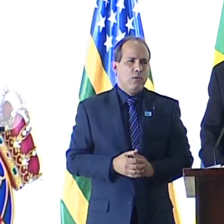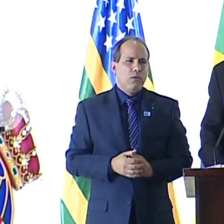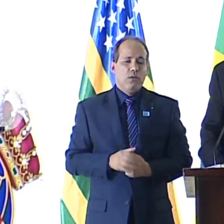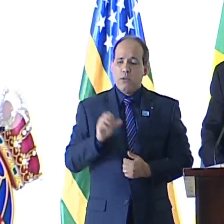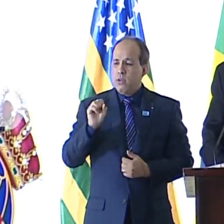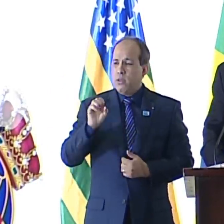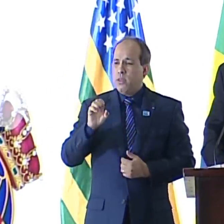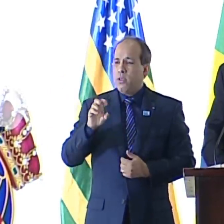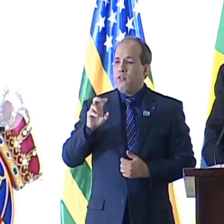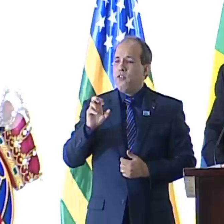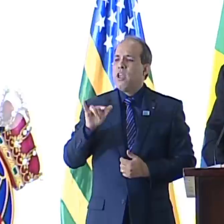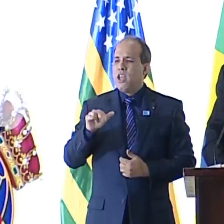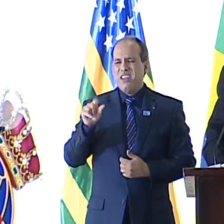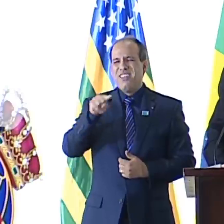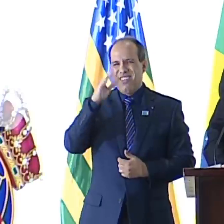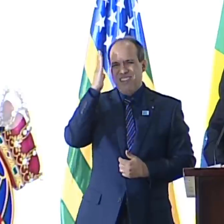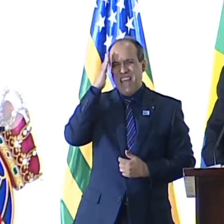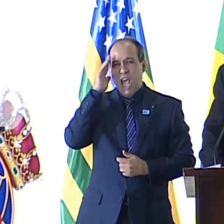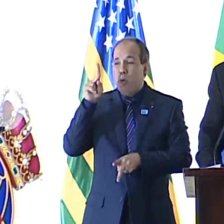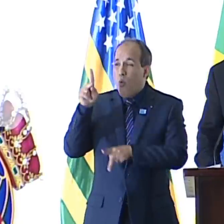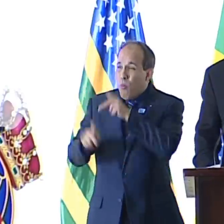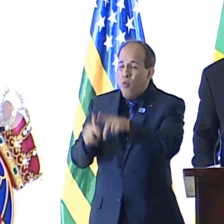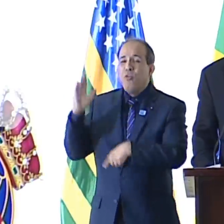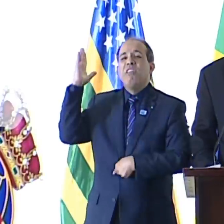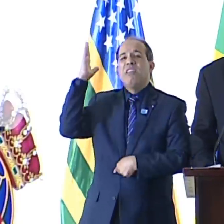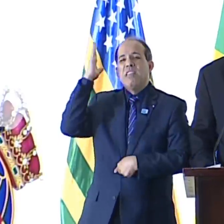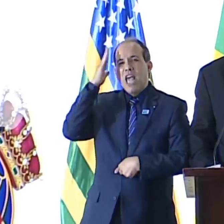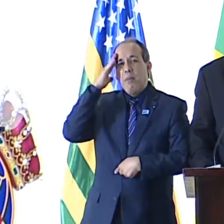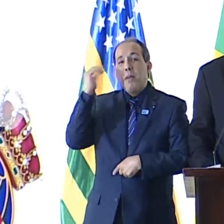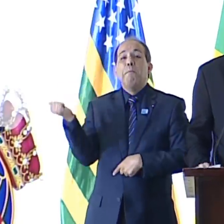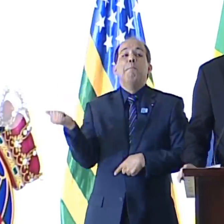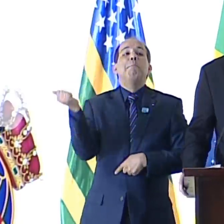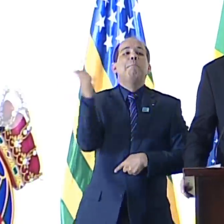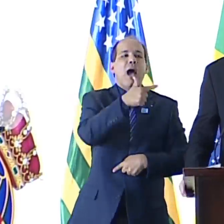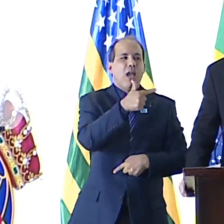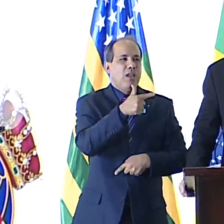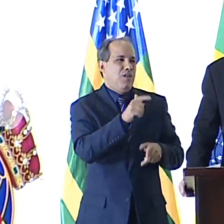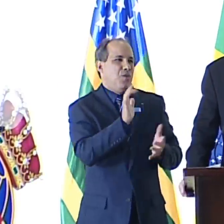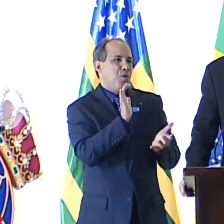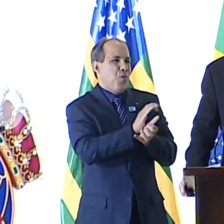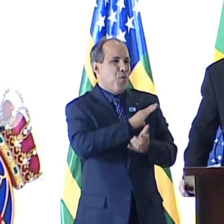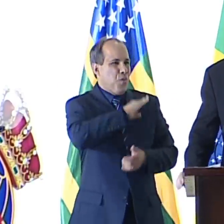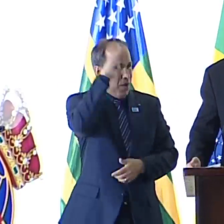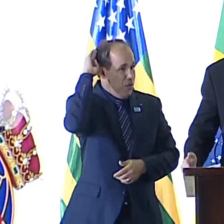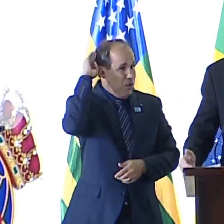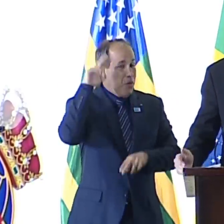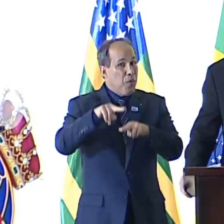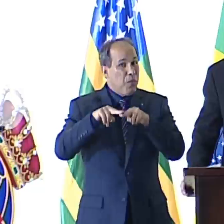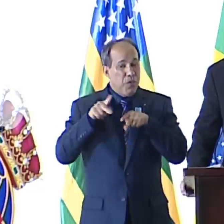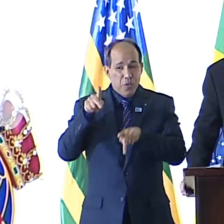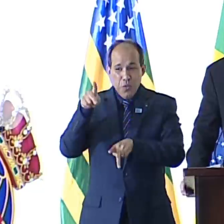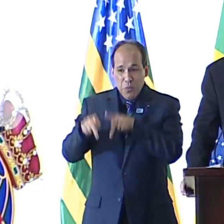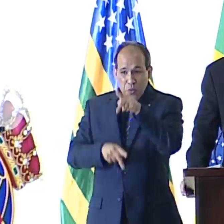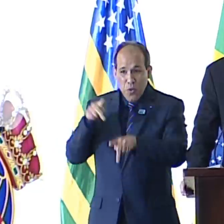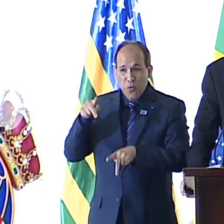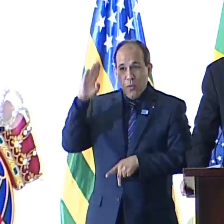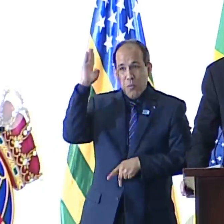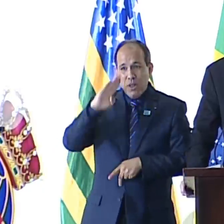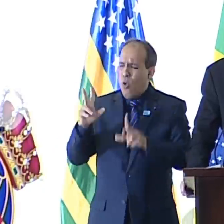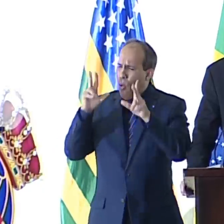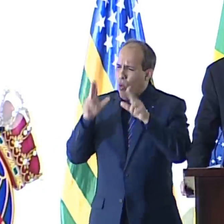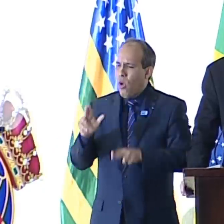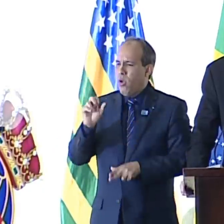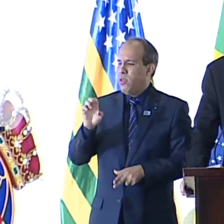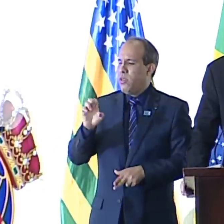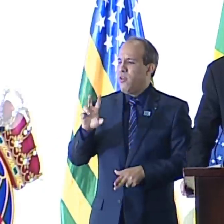Severino e Severina sabem muito mais do que a maioria dos acadêmicos. Por isso, o povo brasileiro, esse povo severino, confia no